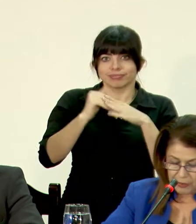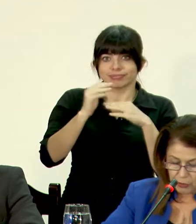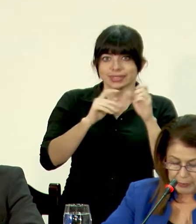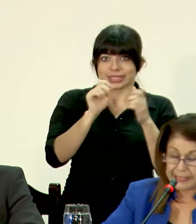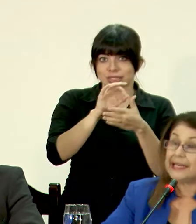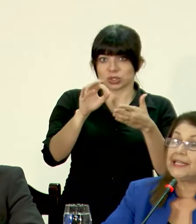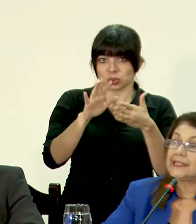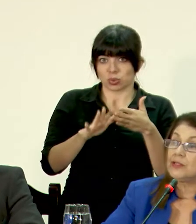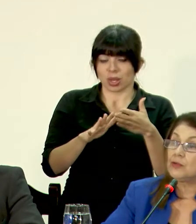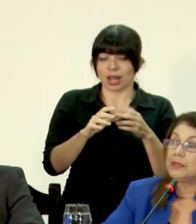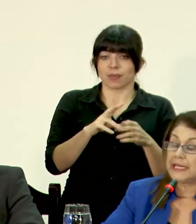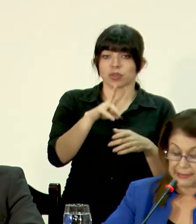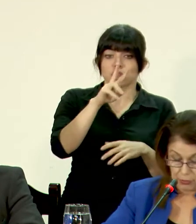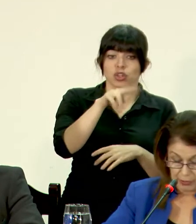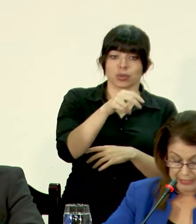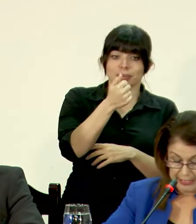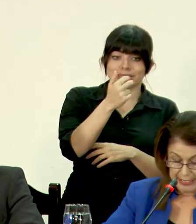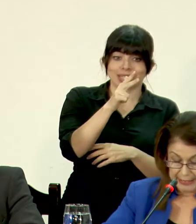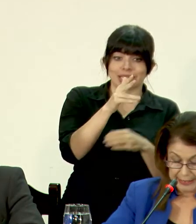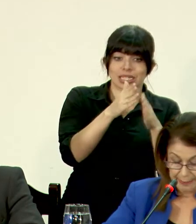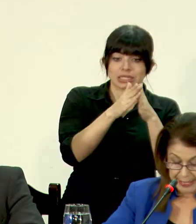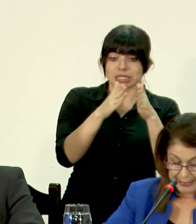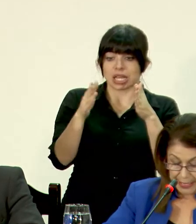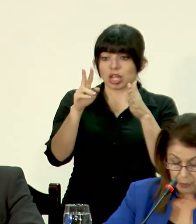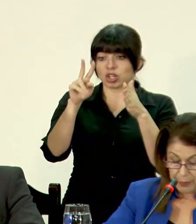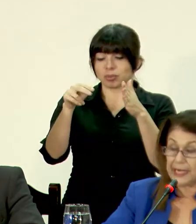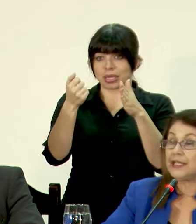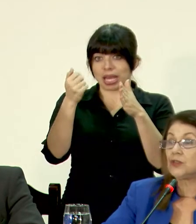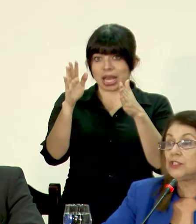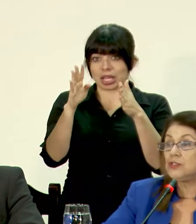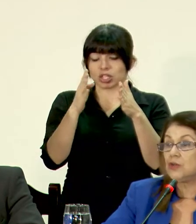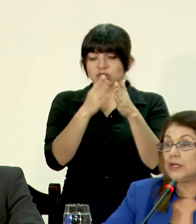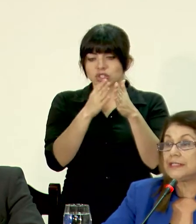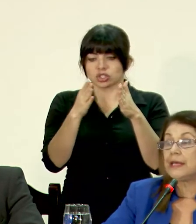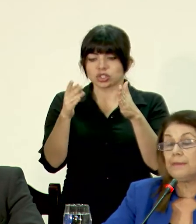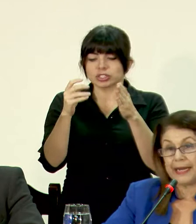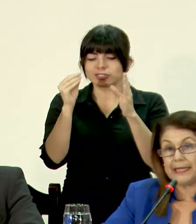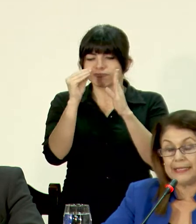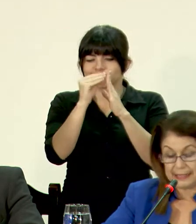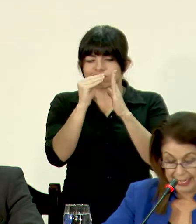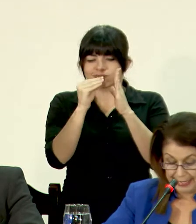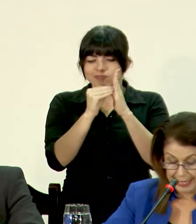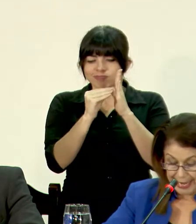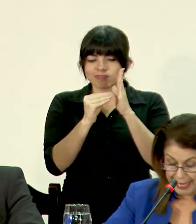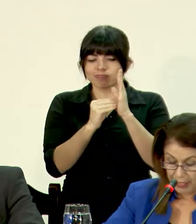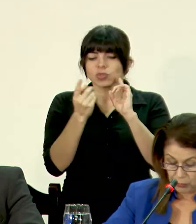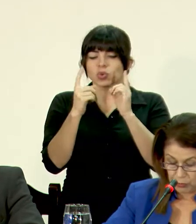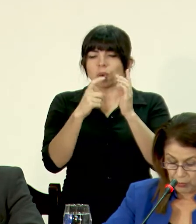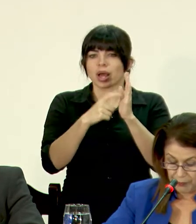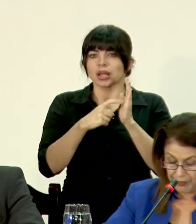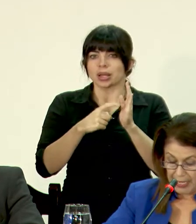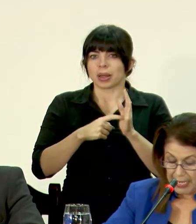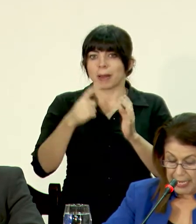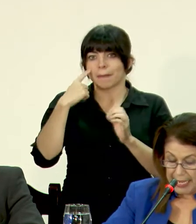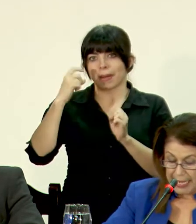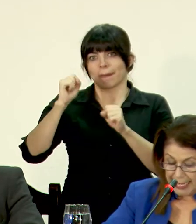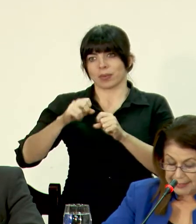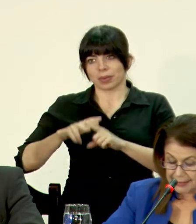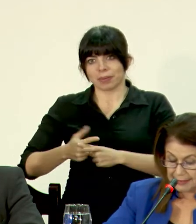Entre 2013 y 2014 se empiezan a cumplir las condiciones para iniciar la ejecución.